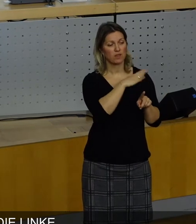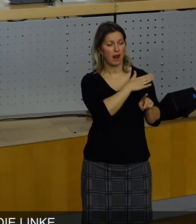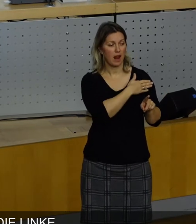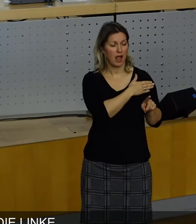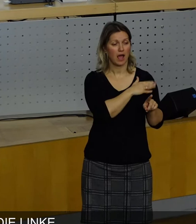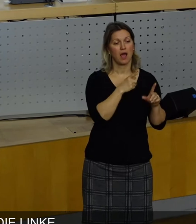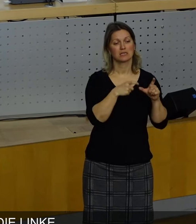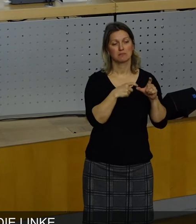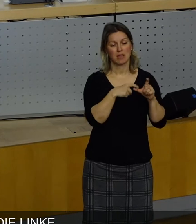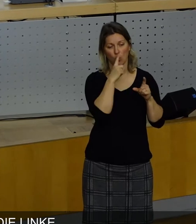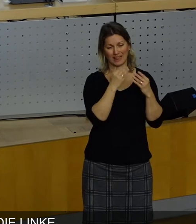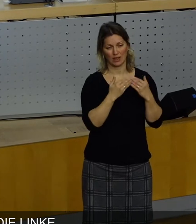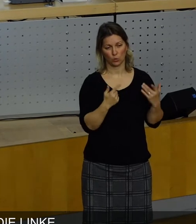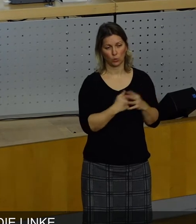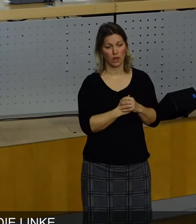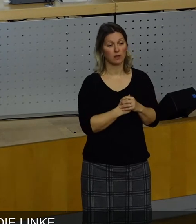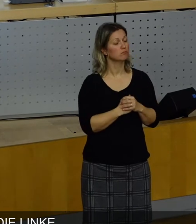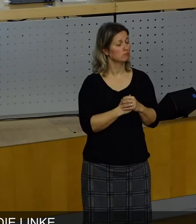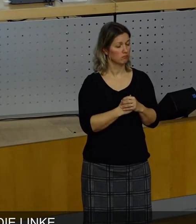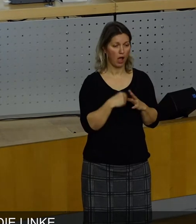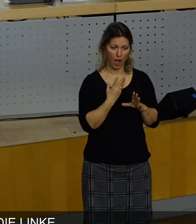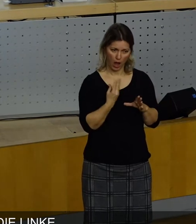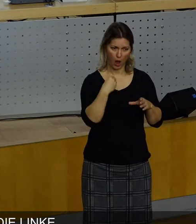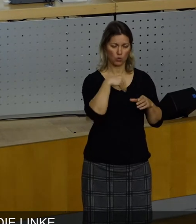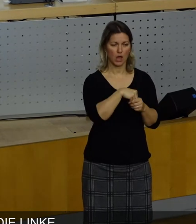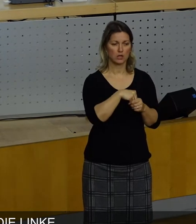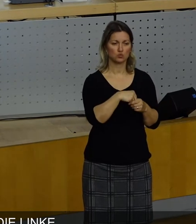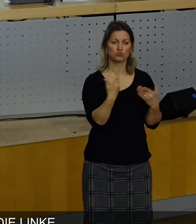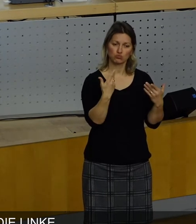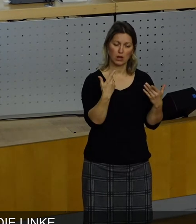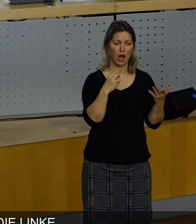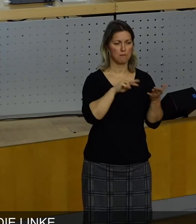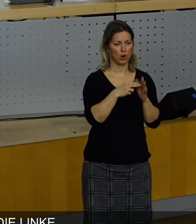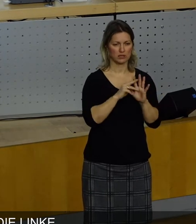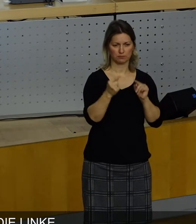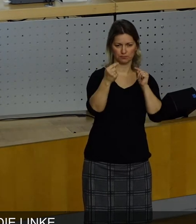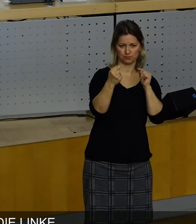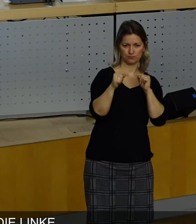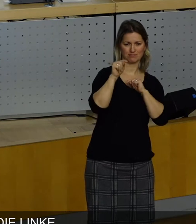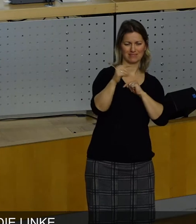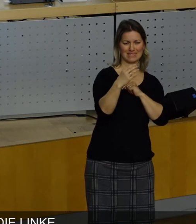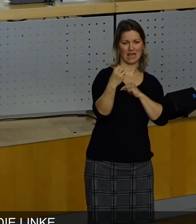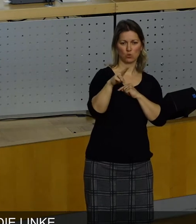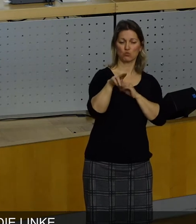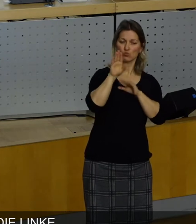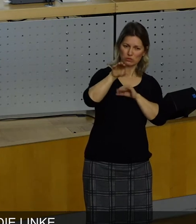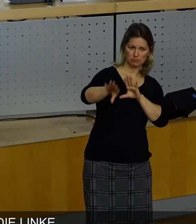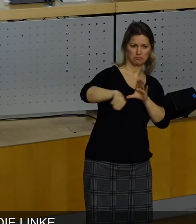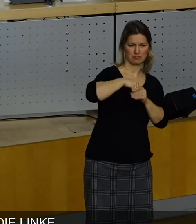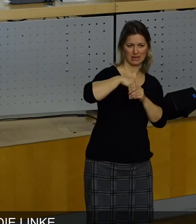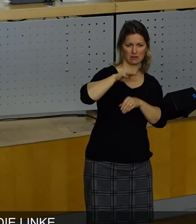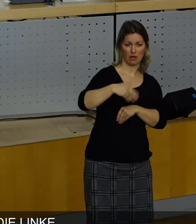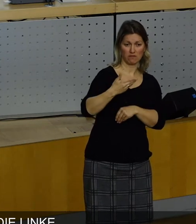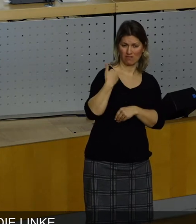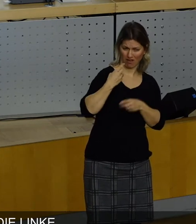SPD und Grünen wählen, nein, wir werden auch unseren politischen Gegner, die CDU, beteiligen. Und das war